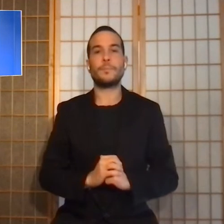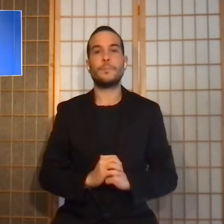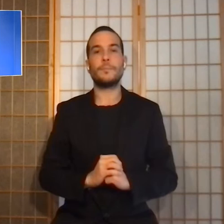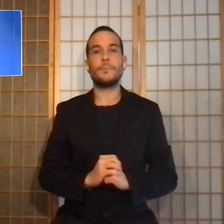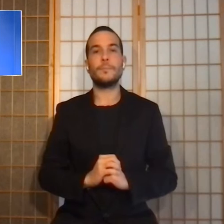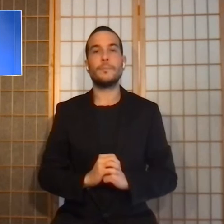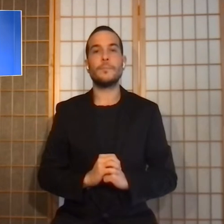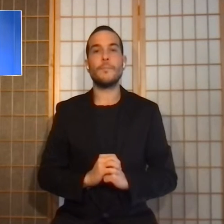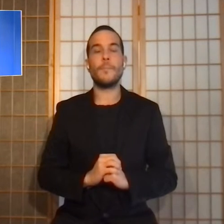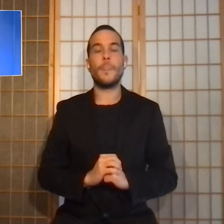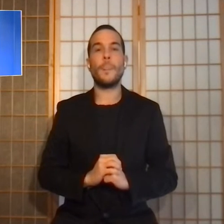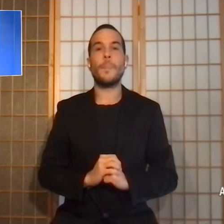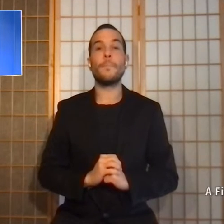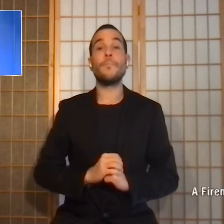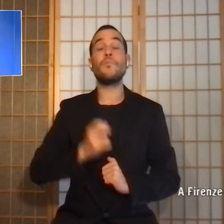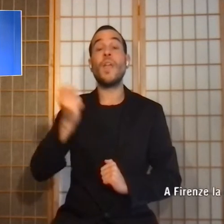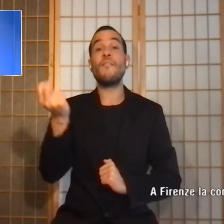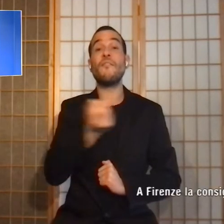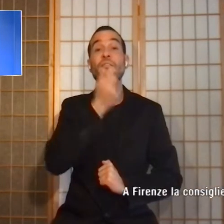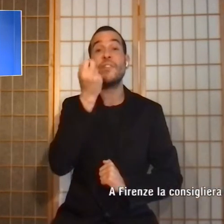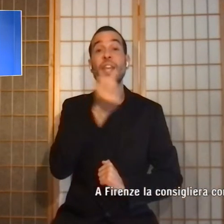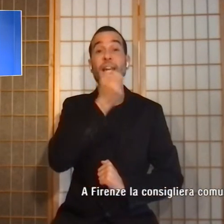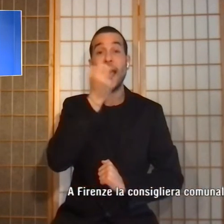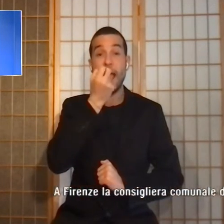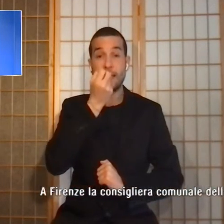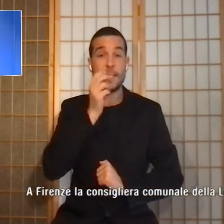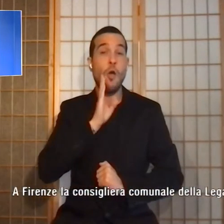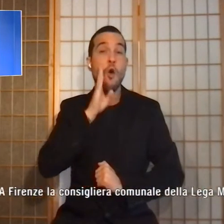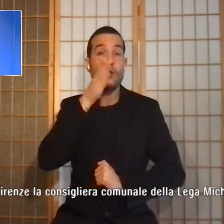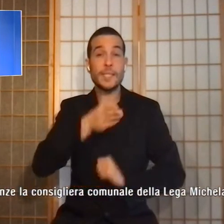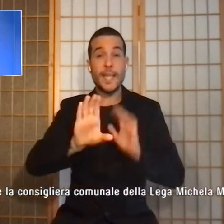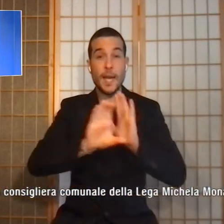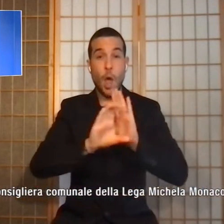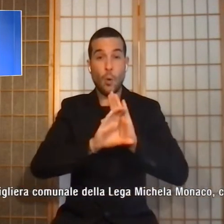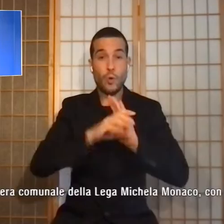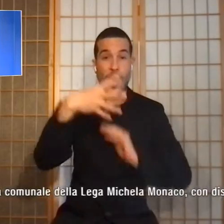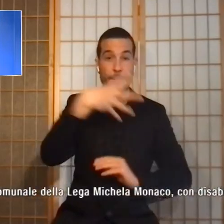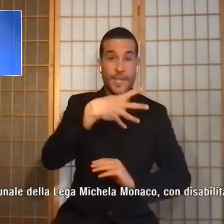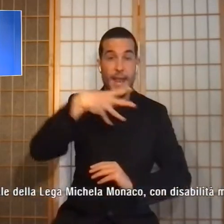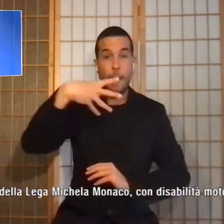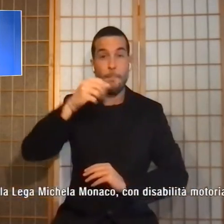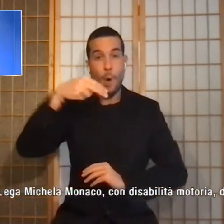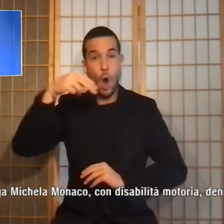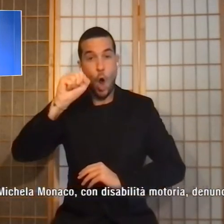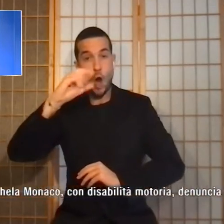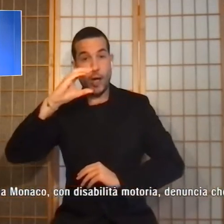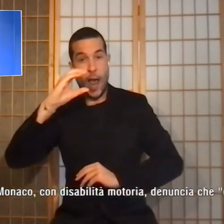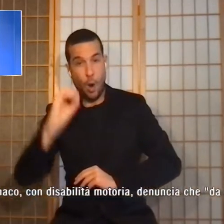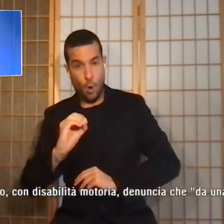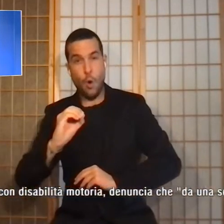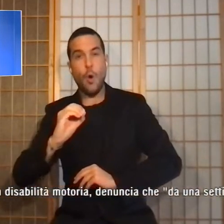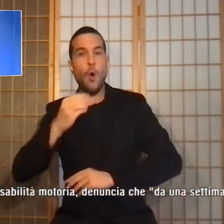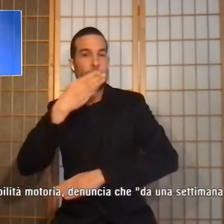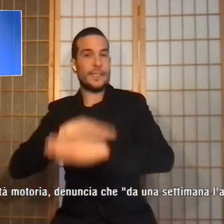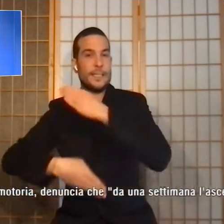A Firenze la consigliera comunale della Lega, Michela Monaco, con disabilità motoria,